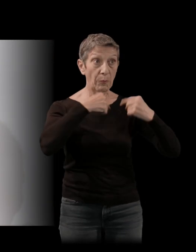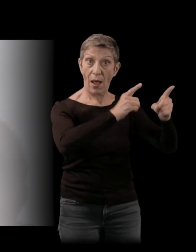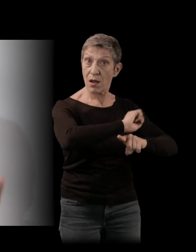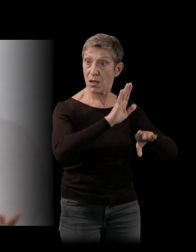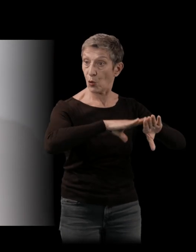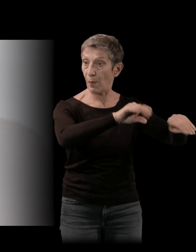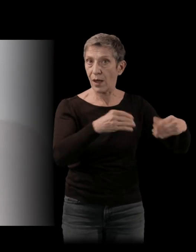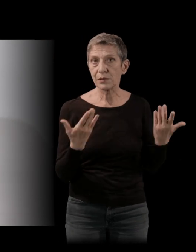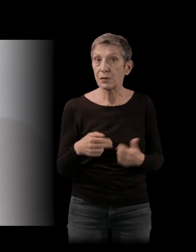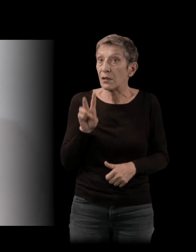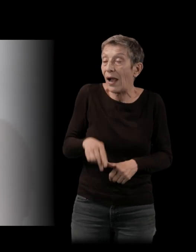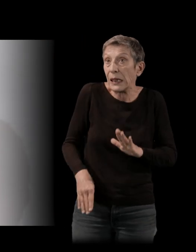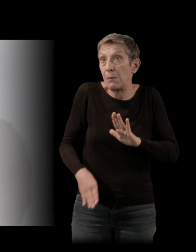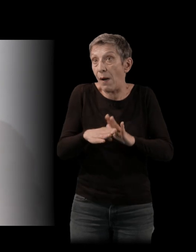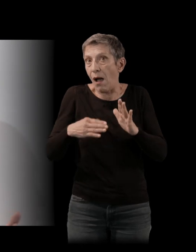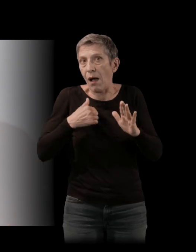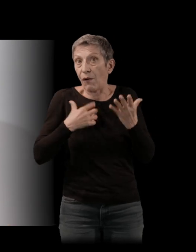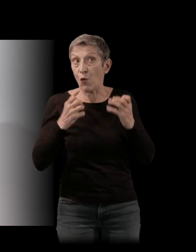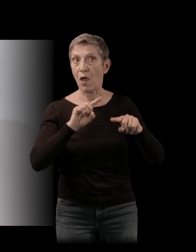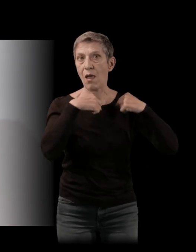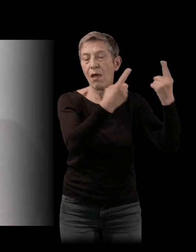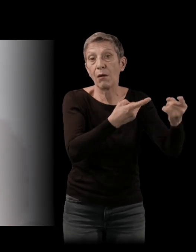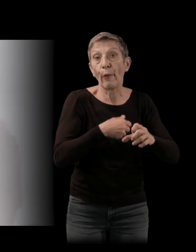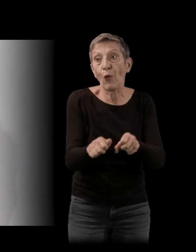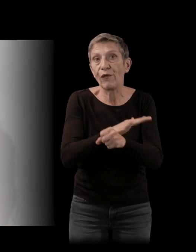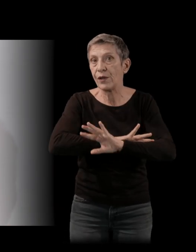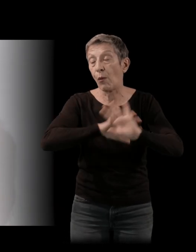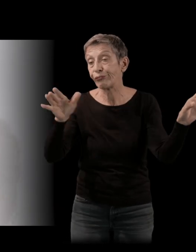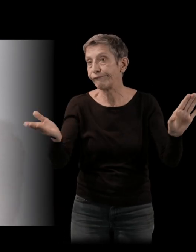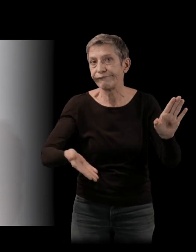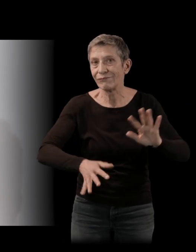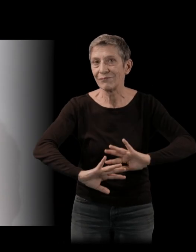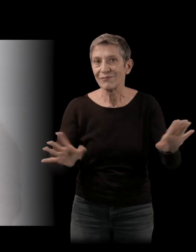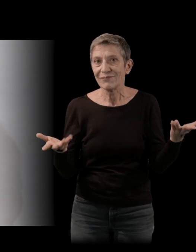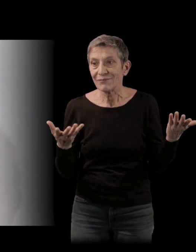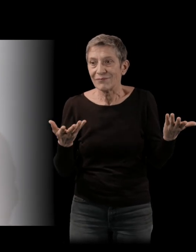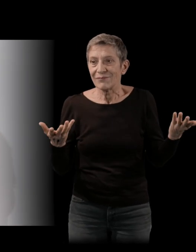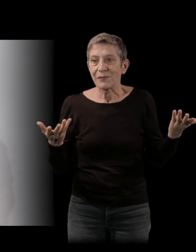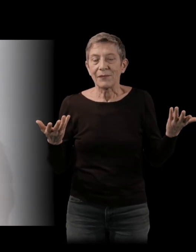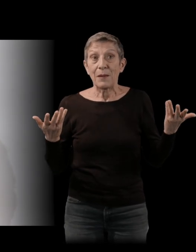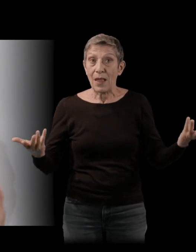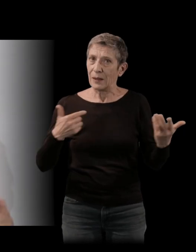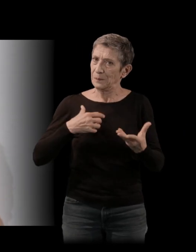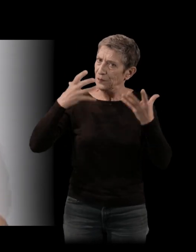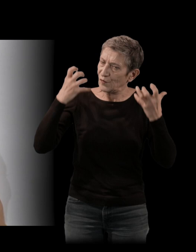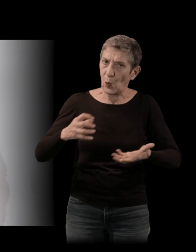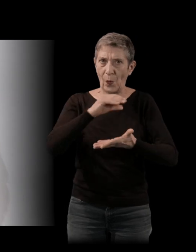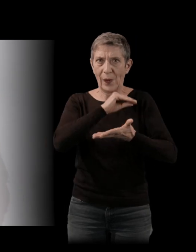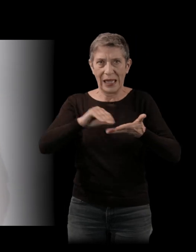'avais quand même envisagé d'y aller. Puis avec le Covid, de toute façon, c'était même pas envisageable. Mais je voulais écrire sans avoir été là-bas